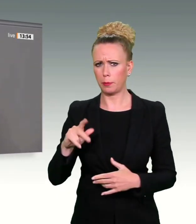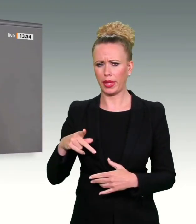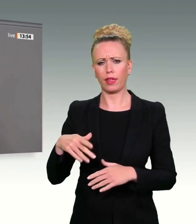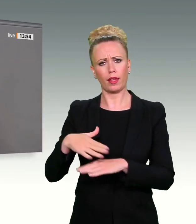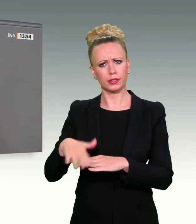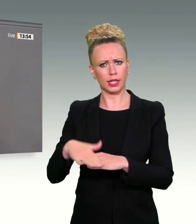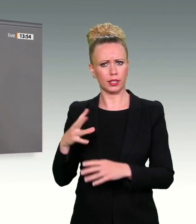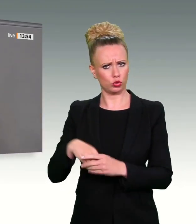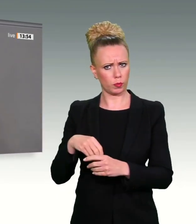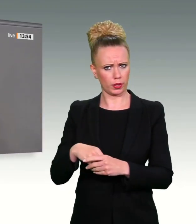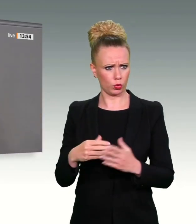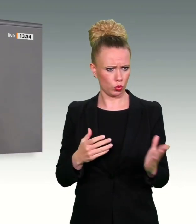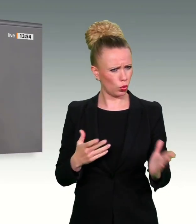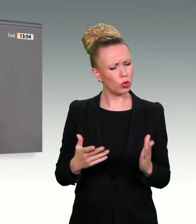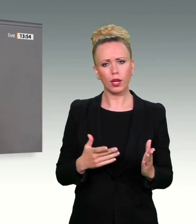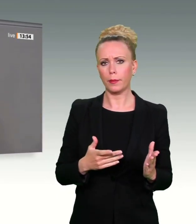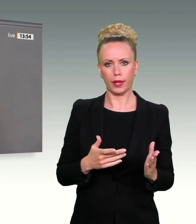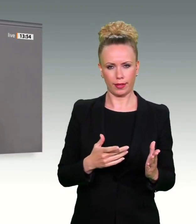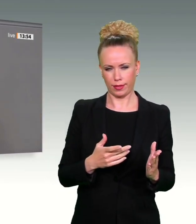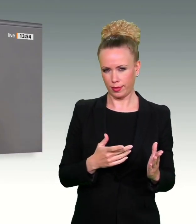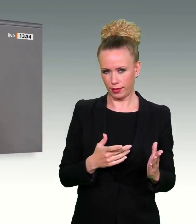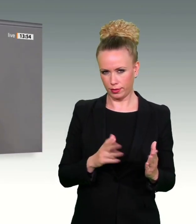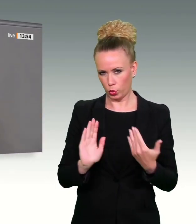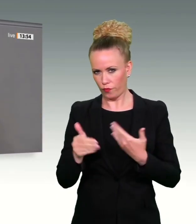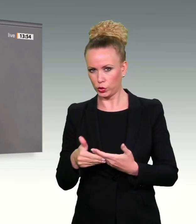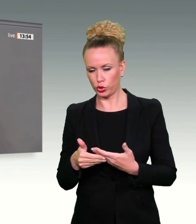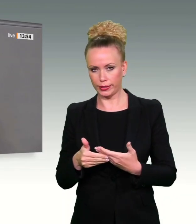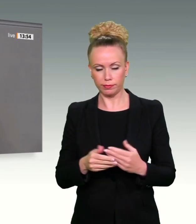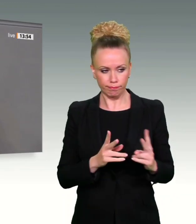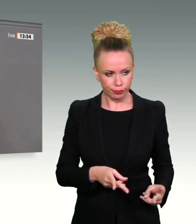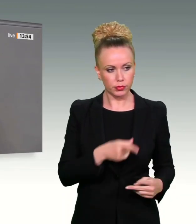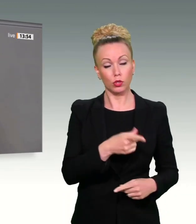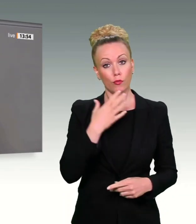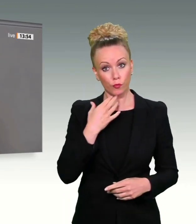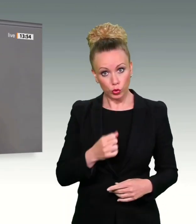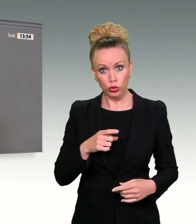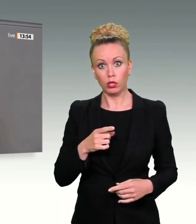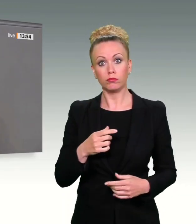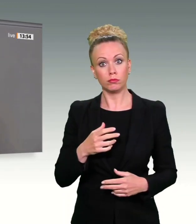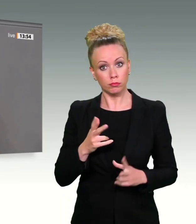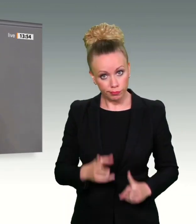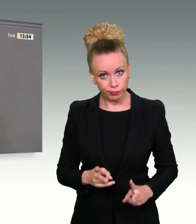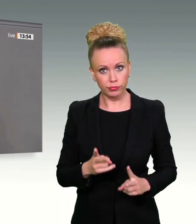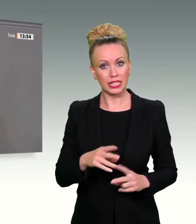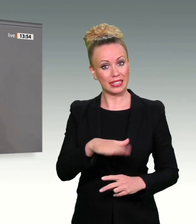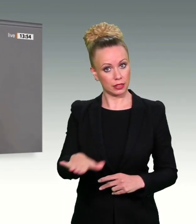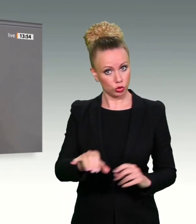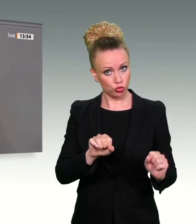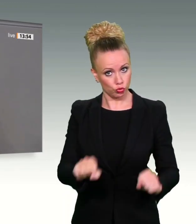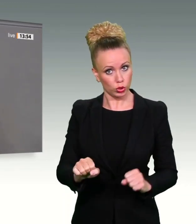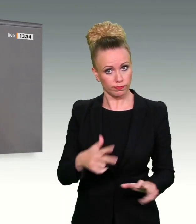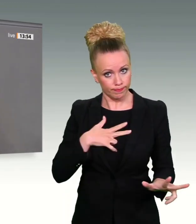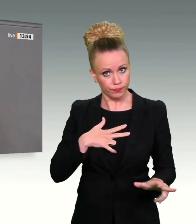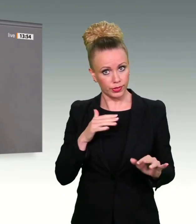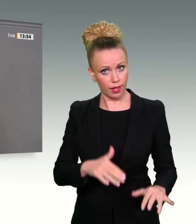wirklich um den Kinderschutz ginge, dann würden Sie die Möglichkeiten